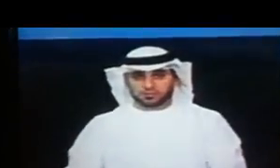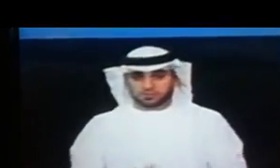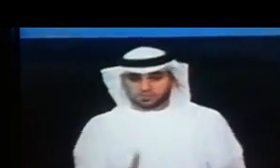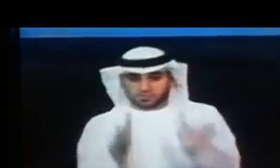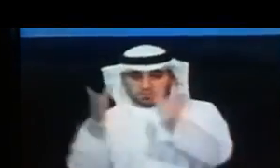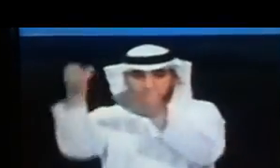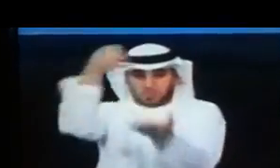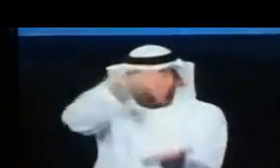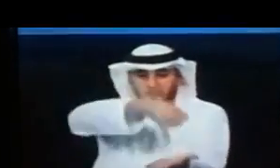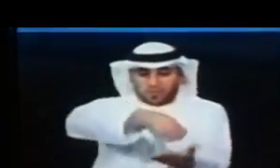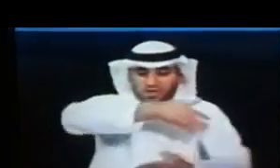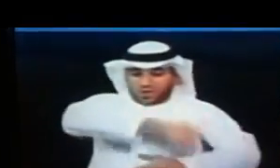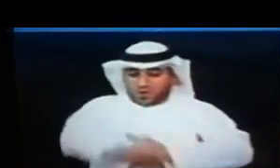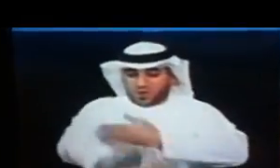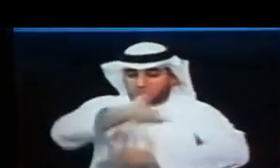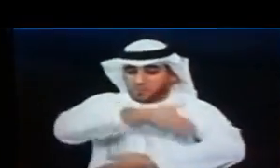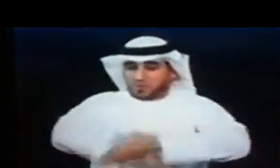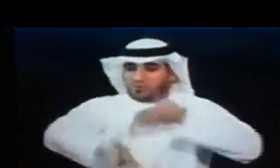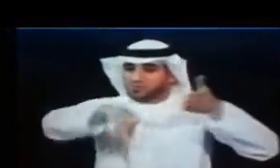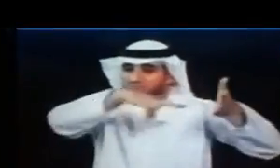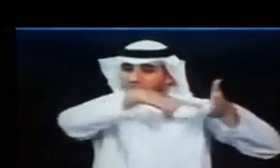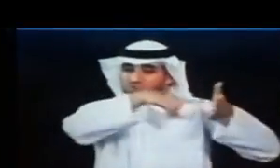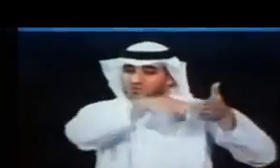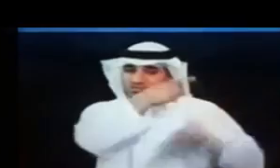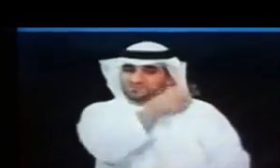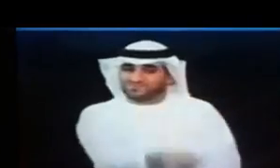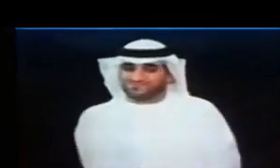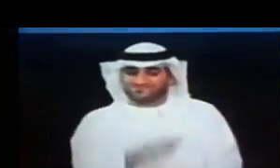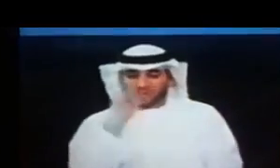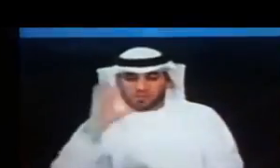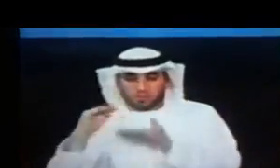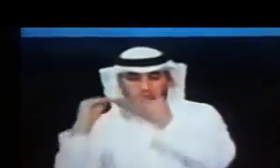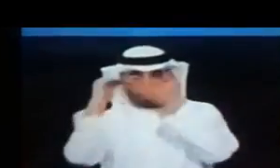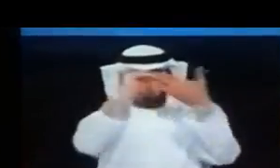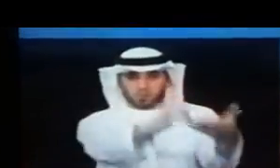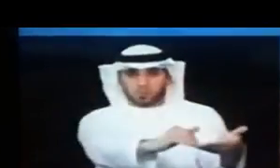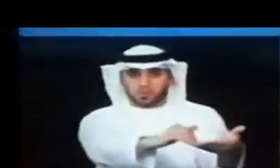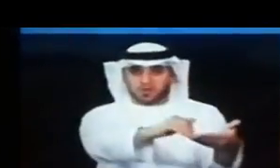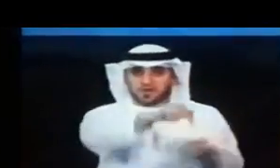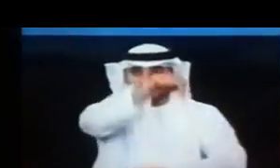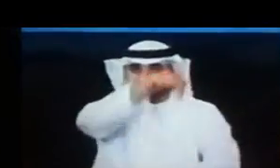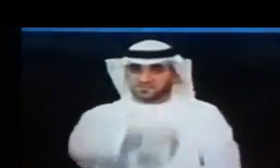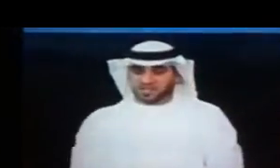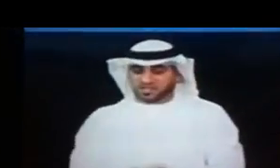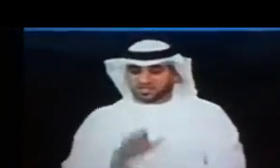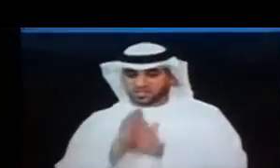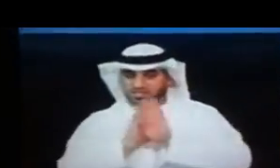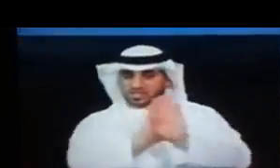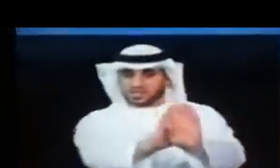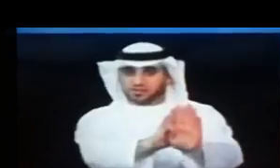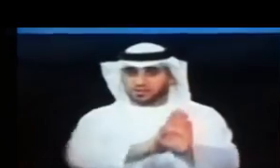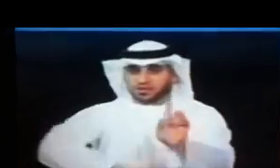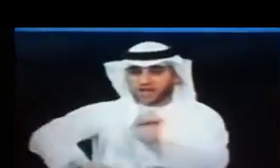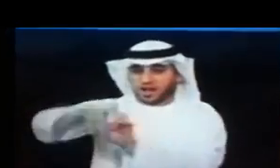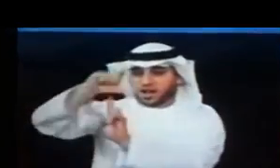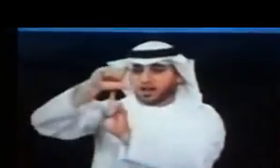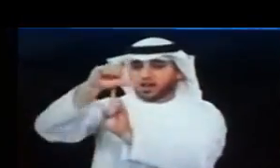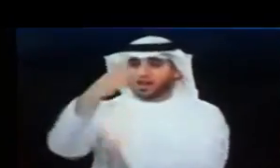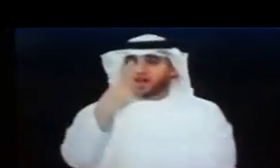وإلى مناطق نزوح شقائن السوريين تجهد قوافل الخير في خطوة لتعزيز العمل الإنساني قام وفد